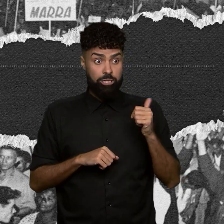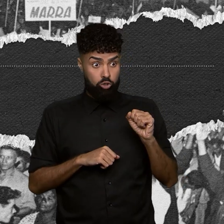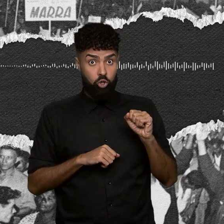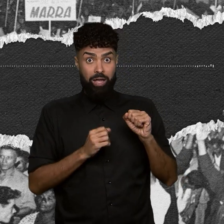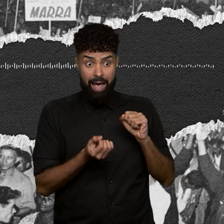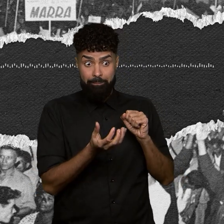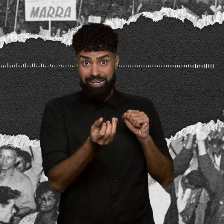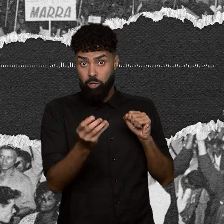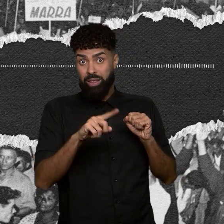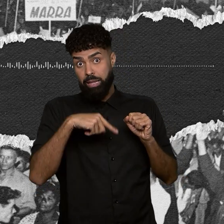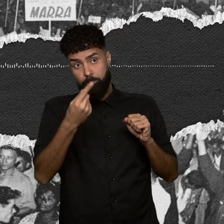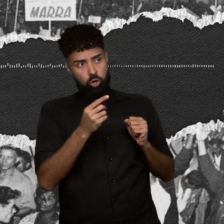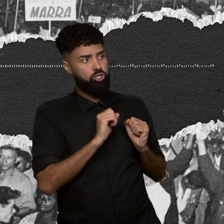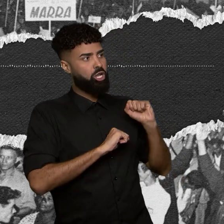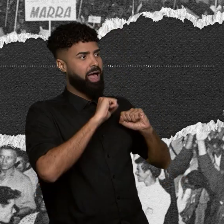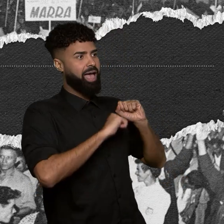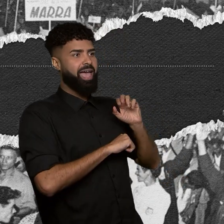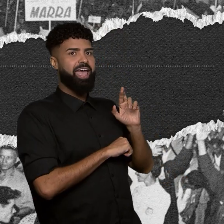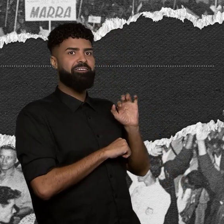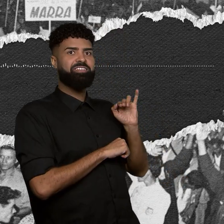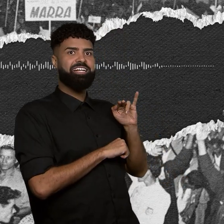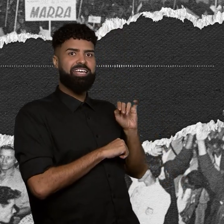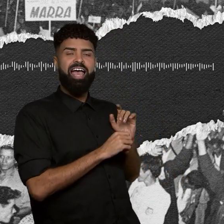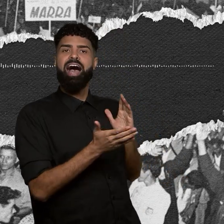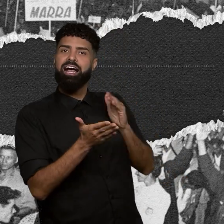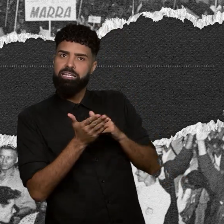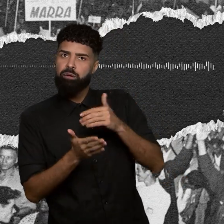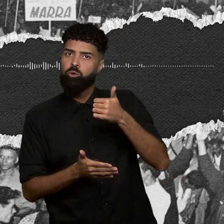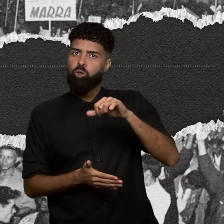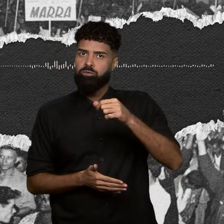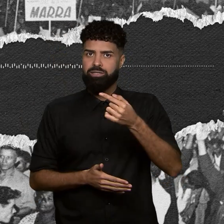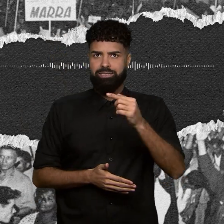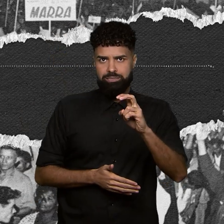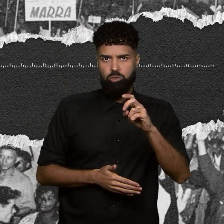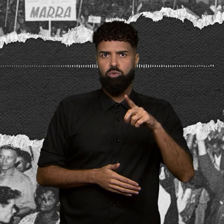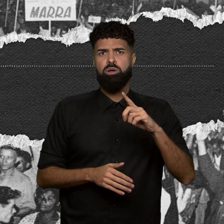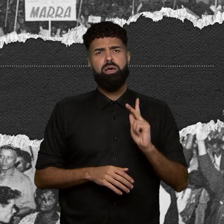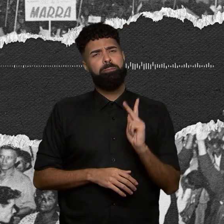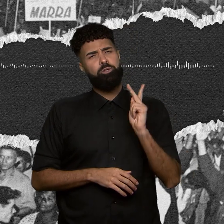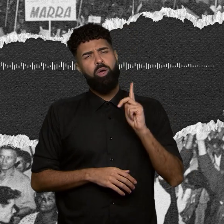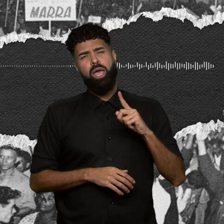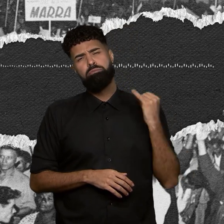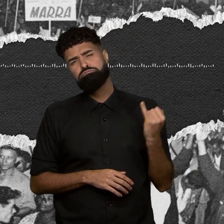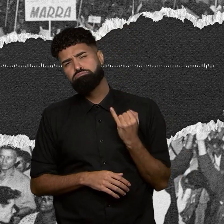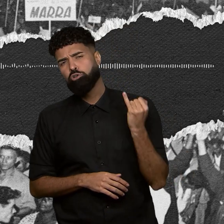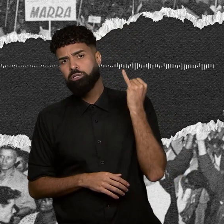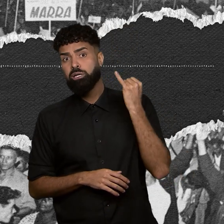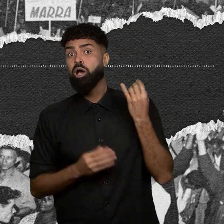e até 1975. O petróleo era tão importante que entrou até no hino da cidade.